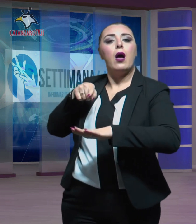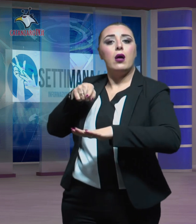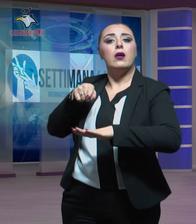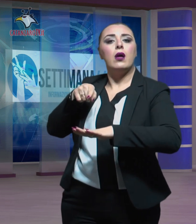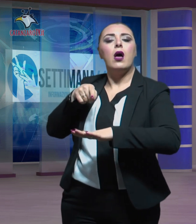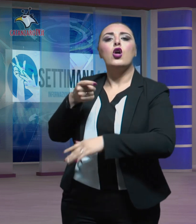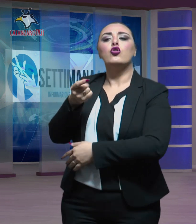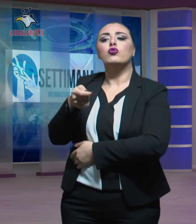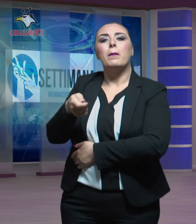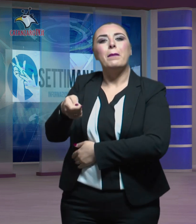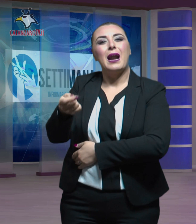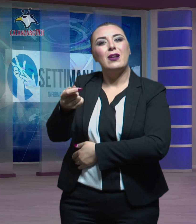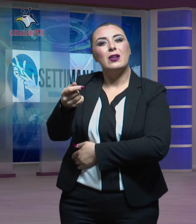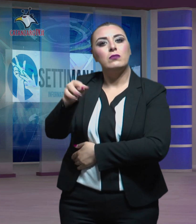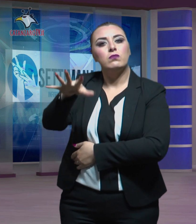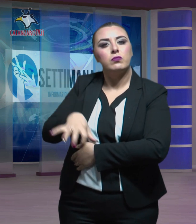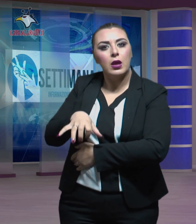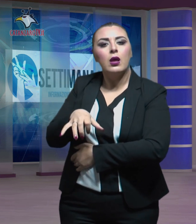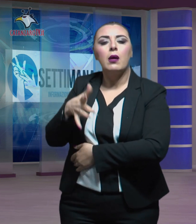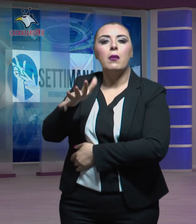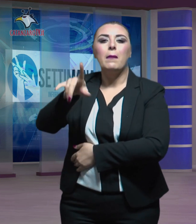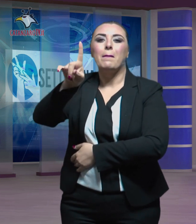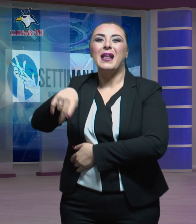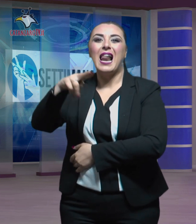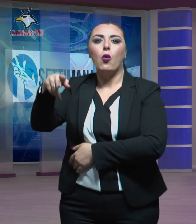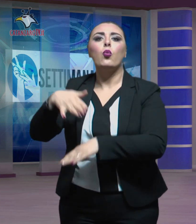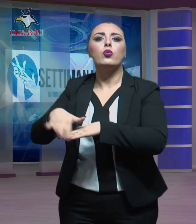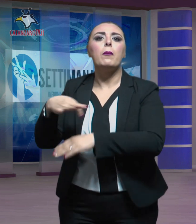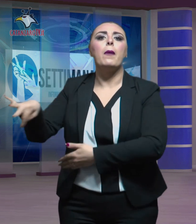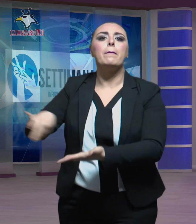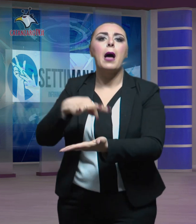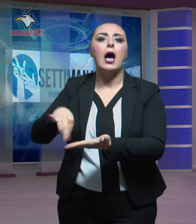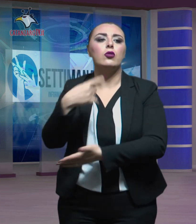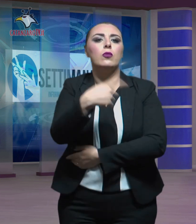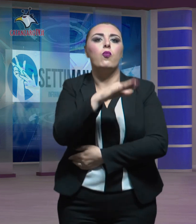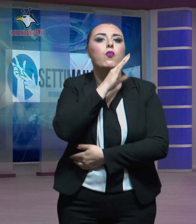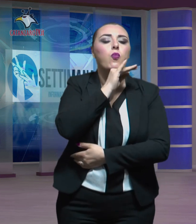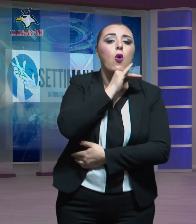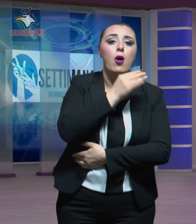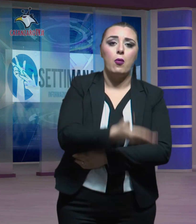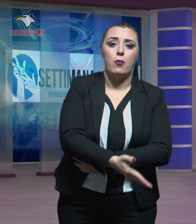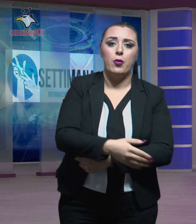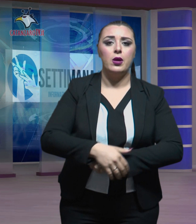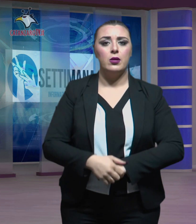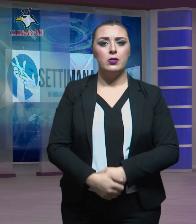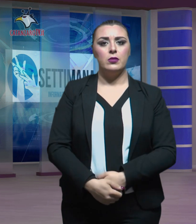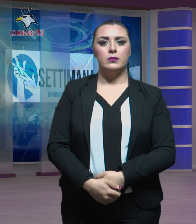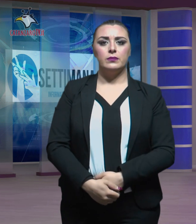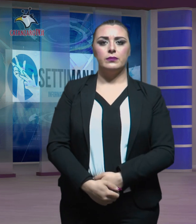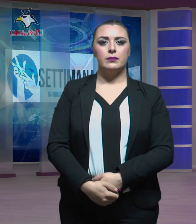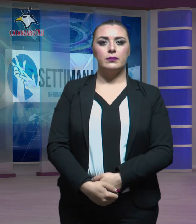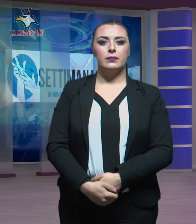prelevato circa 1000 euro usando il bancomat del povero anziano.